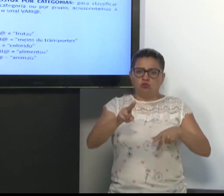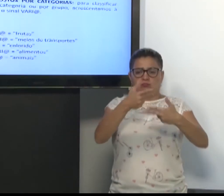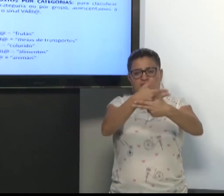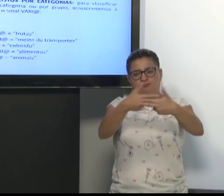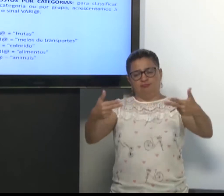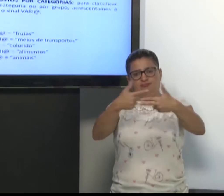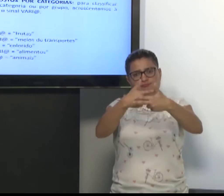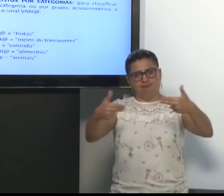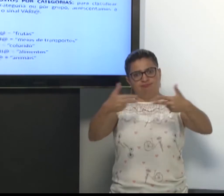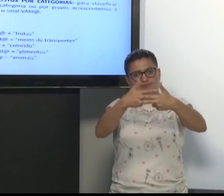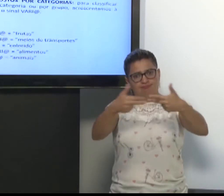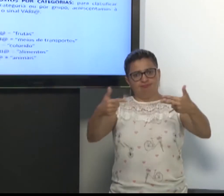de vários ou de coisas.